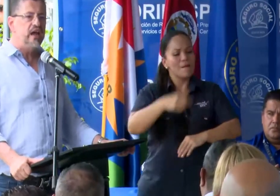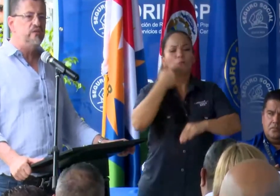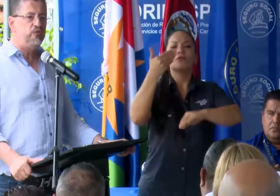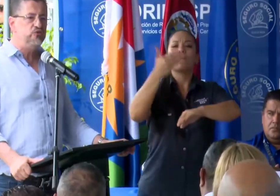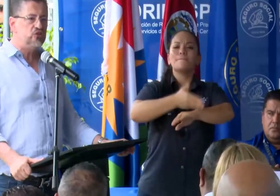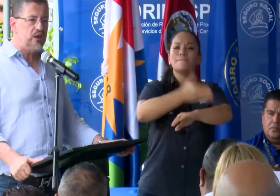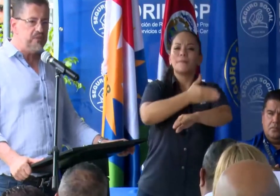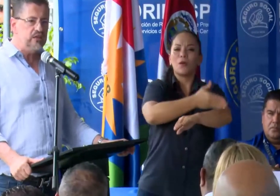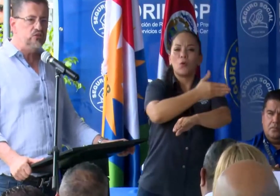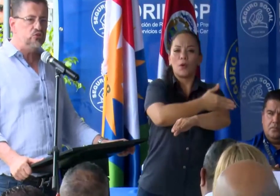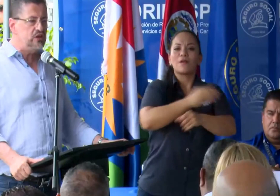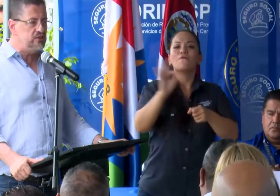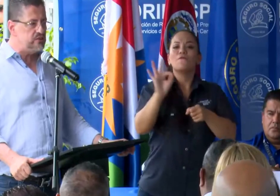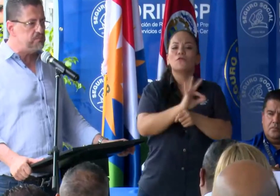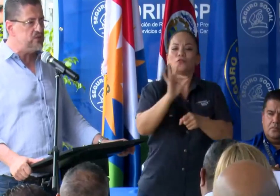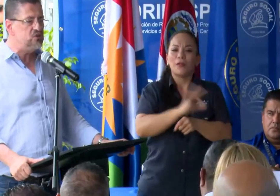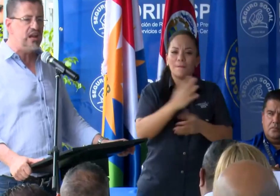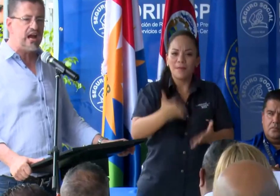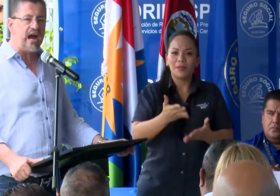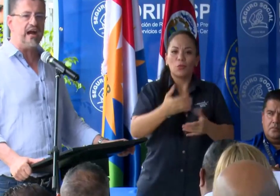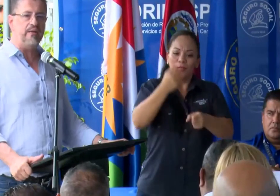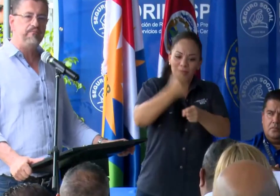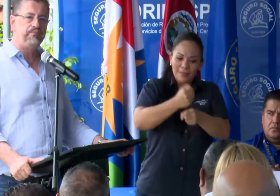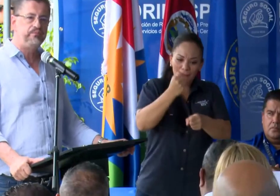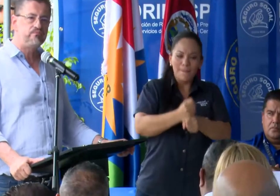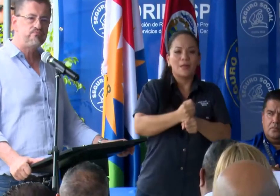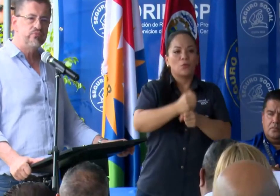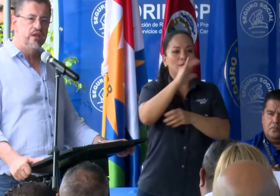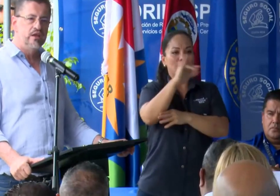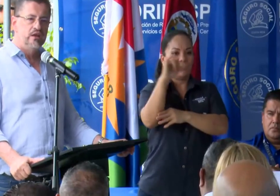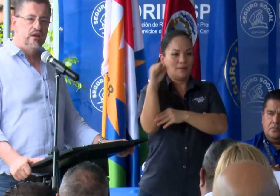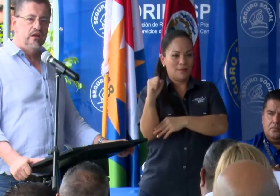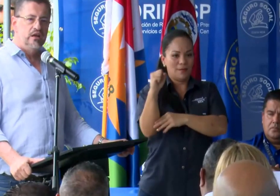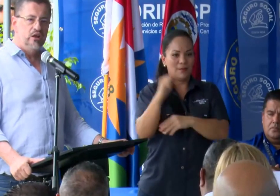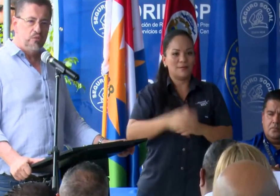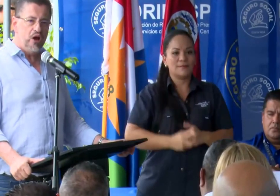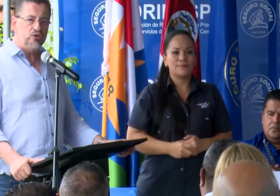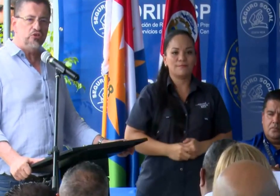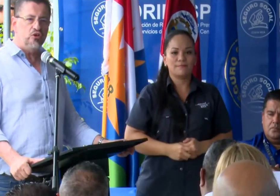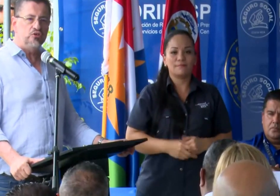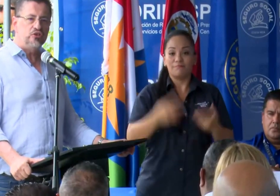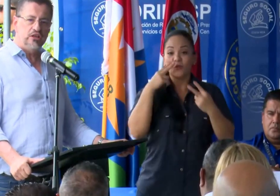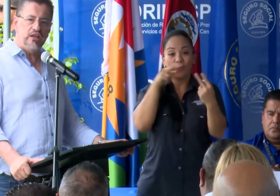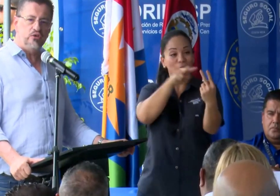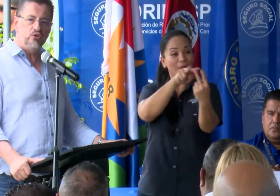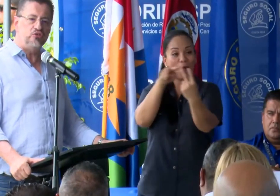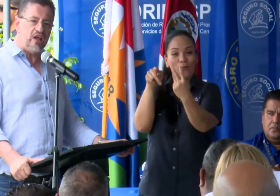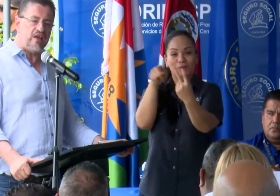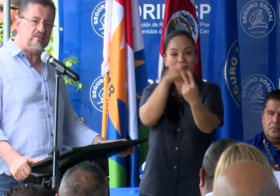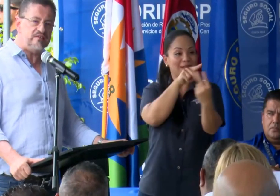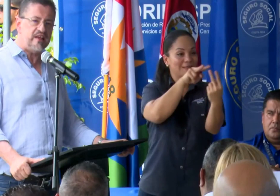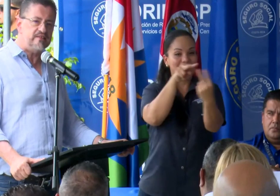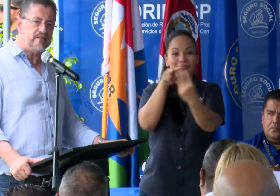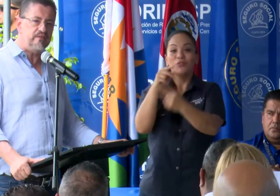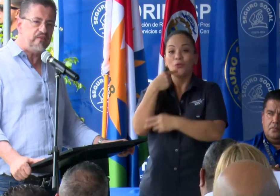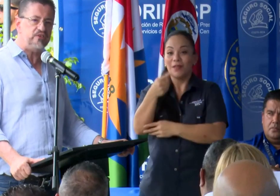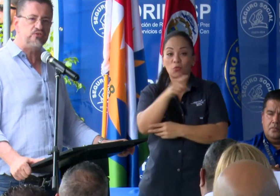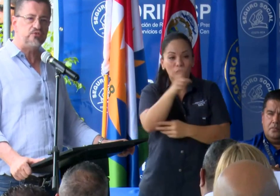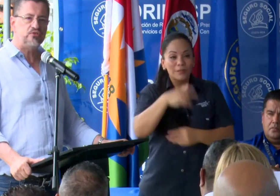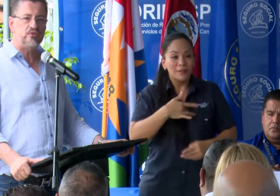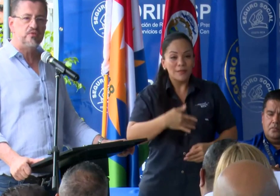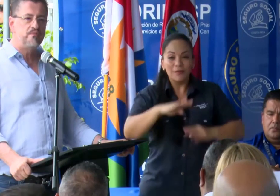el funcionamiento y el desempeño de la Caja. Y los veo a los ojos y les digo, ustedes están